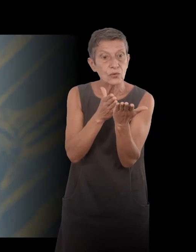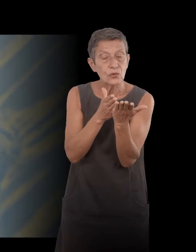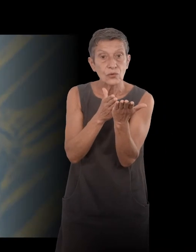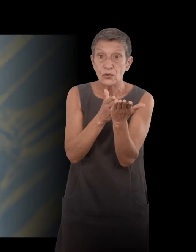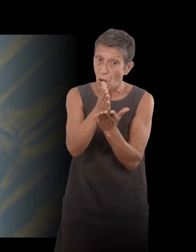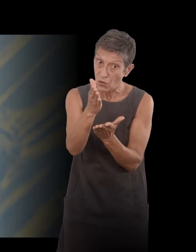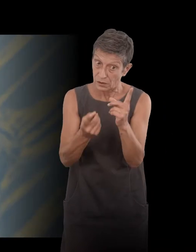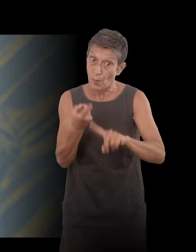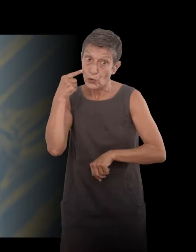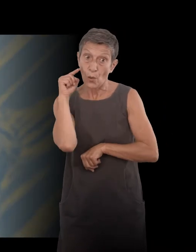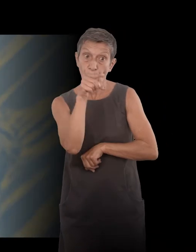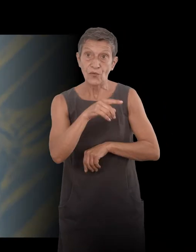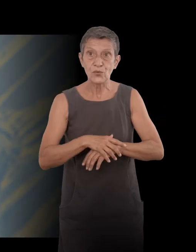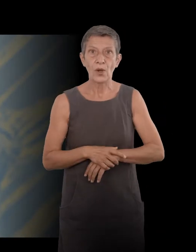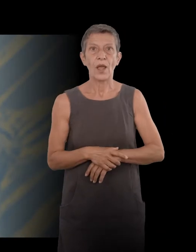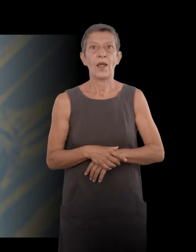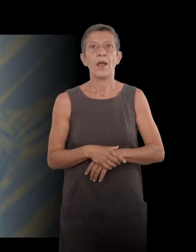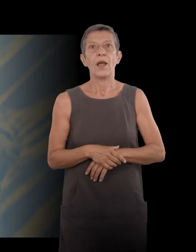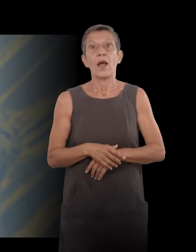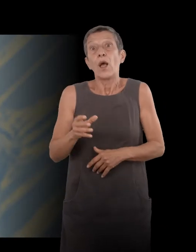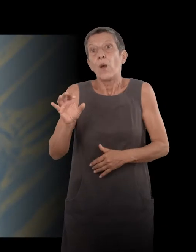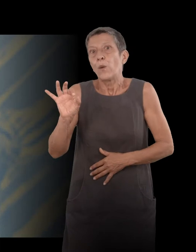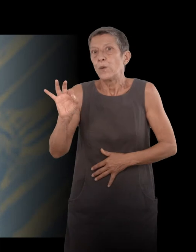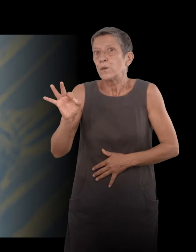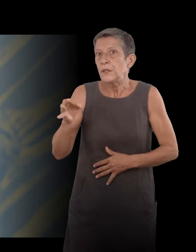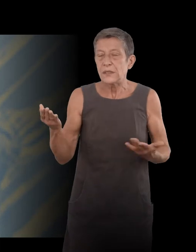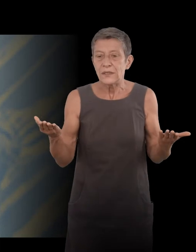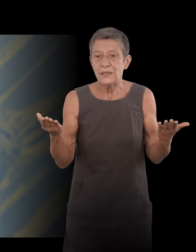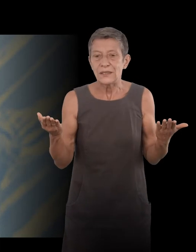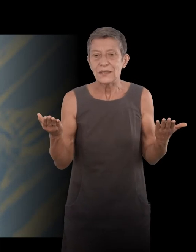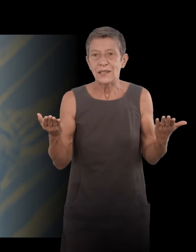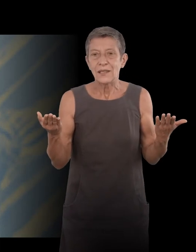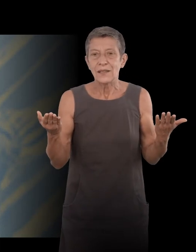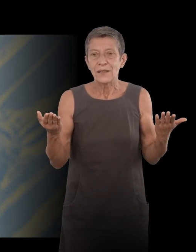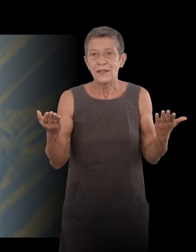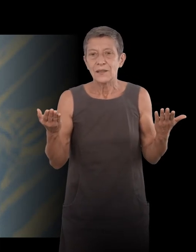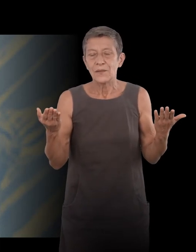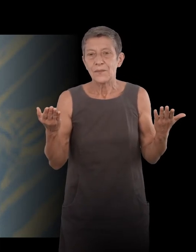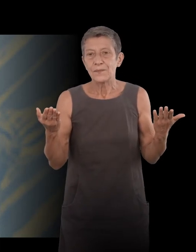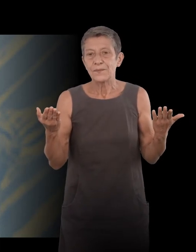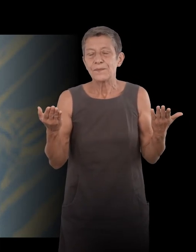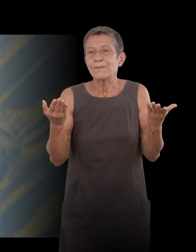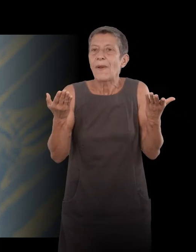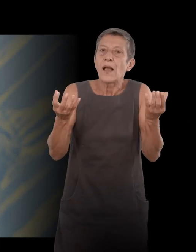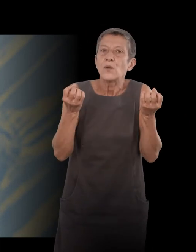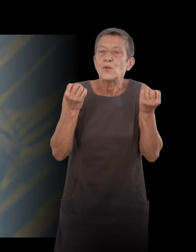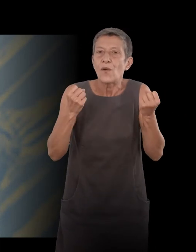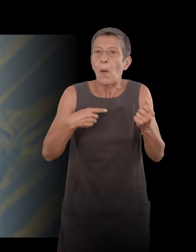aussi pour vous. Oui, en général, c'est un mot qu'on utilisait plus au pluriel, parce que c'était des